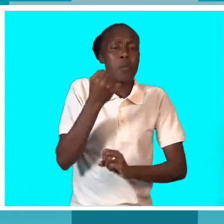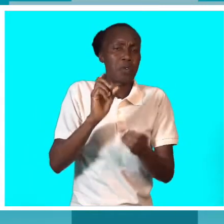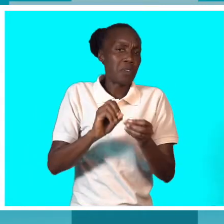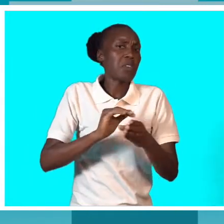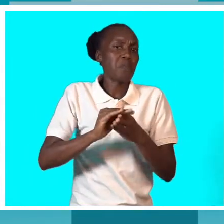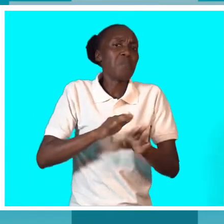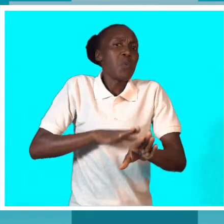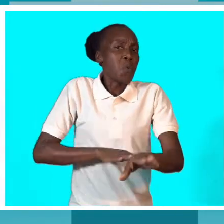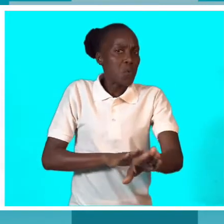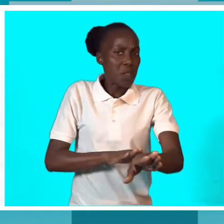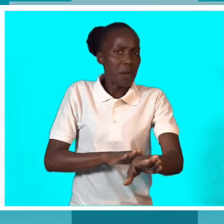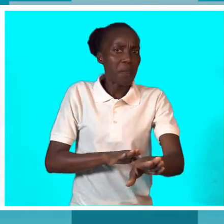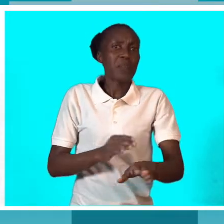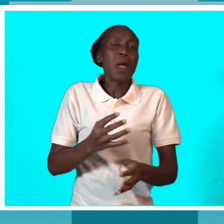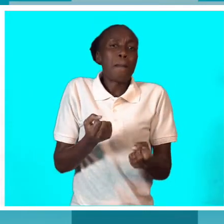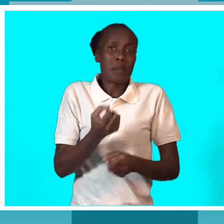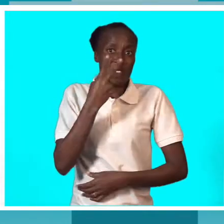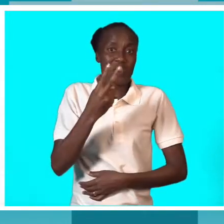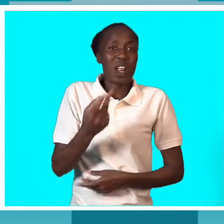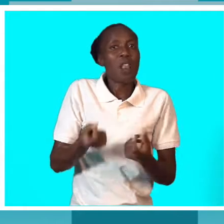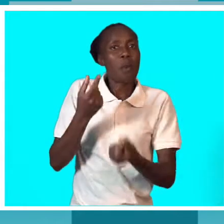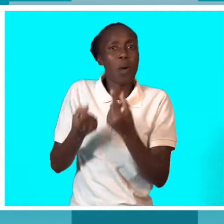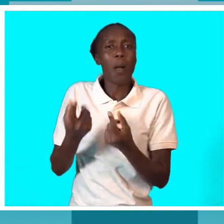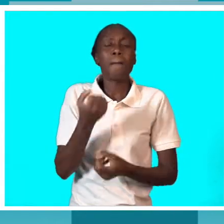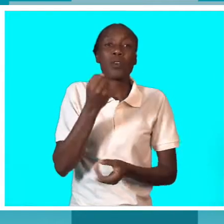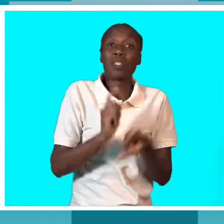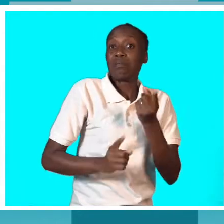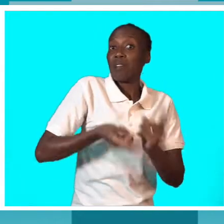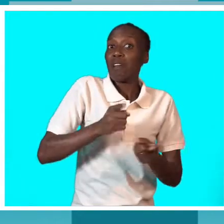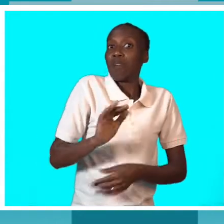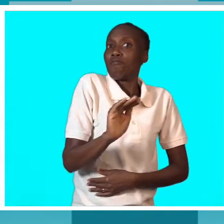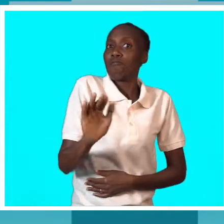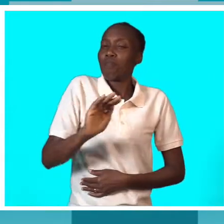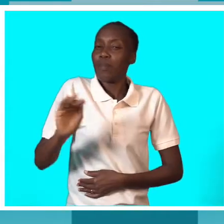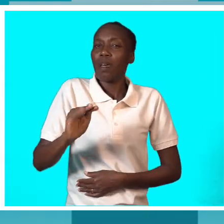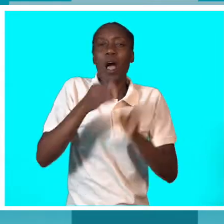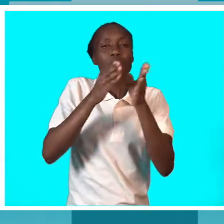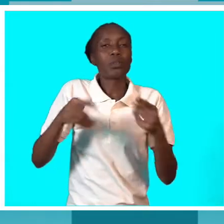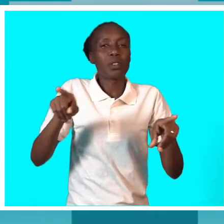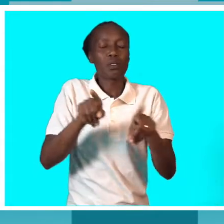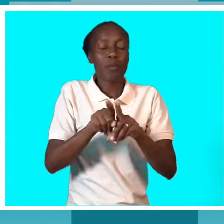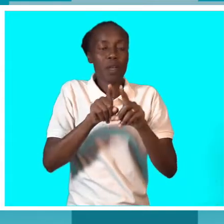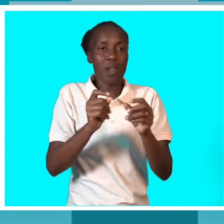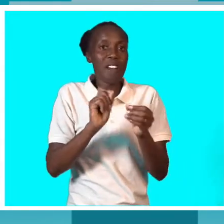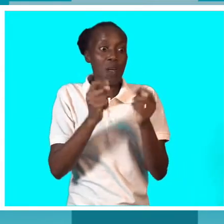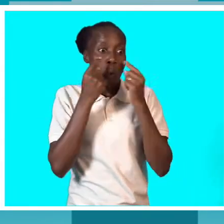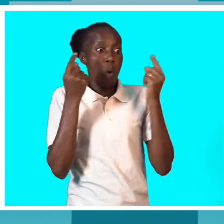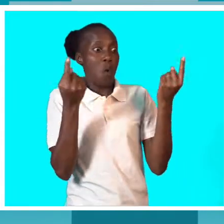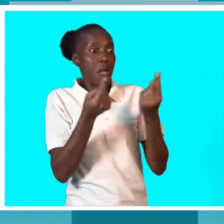coisa. É que é provável que ao nível da comunidade, as pessoas também não estejam a olhar para elas como profissionais nesta